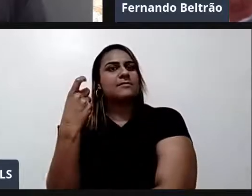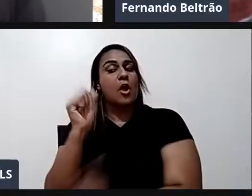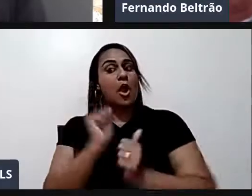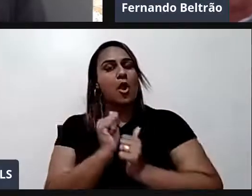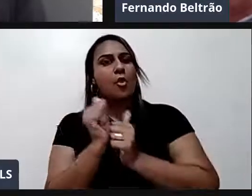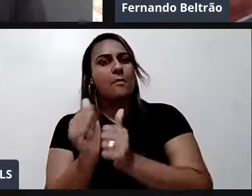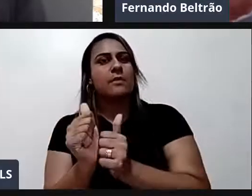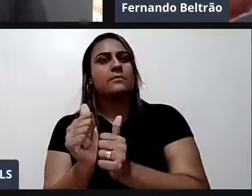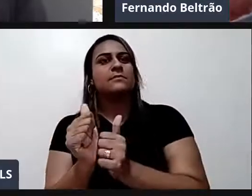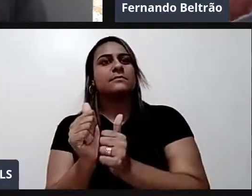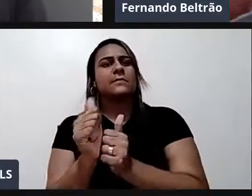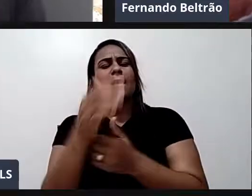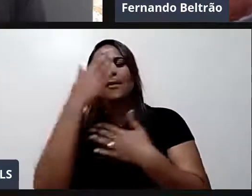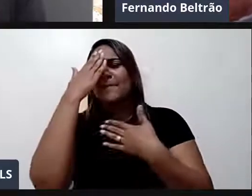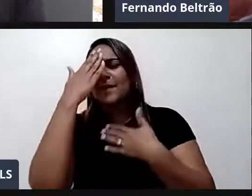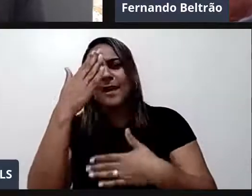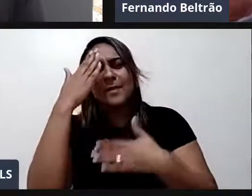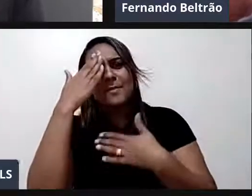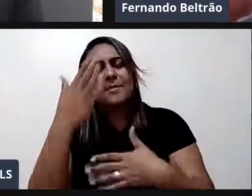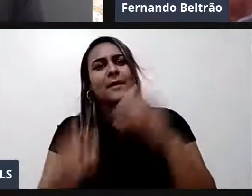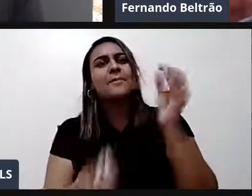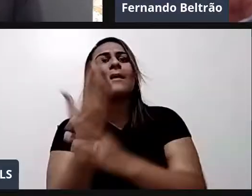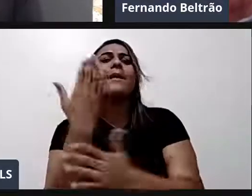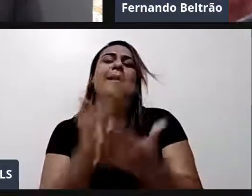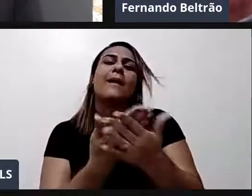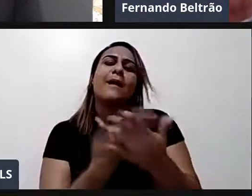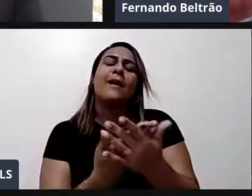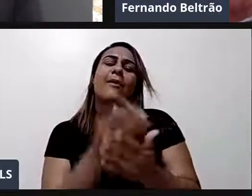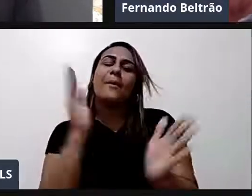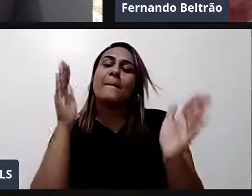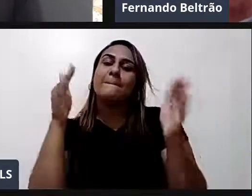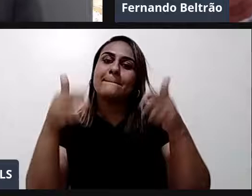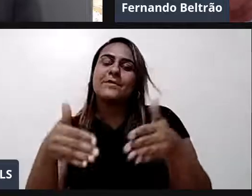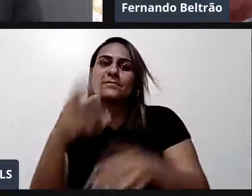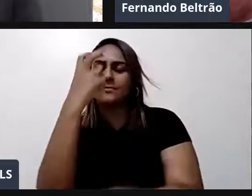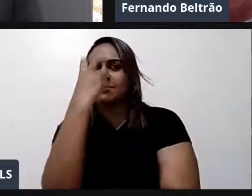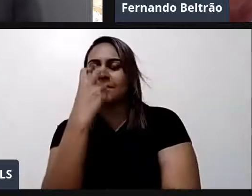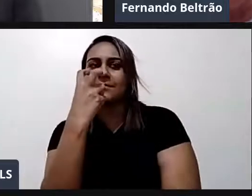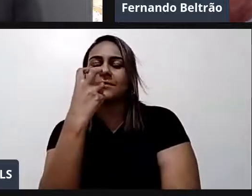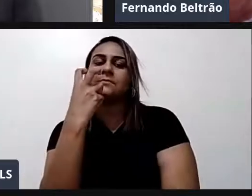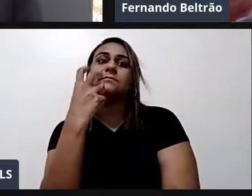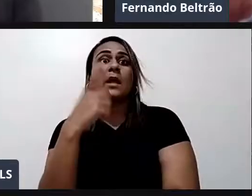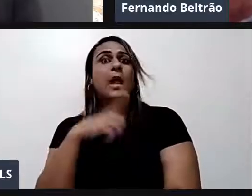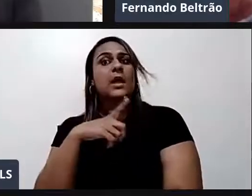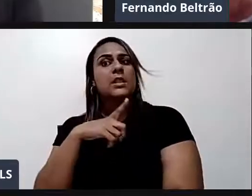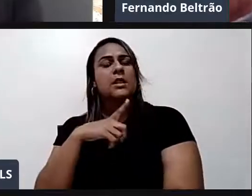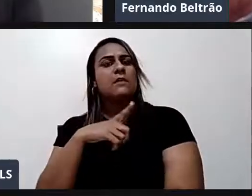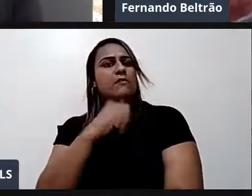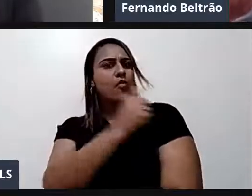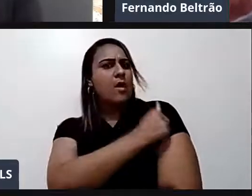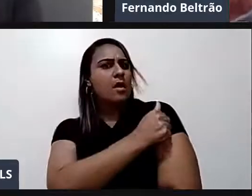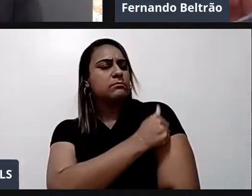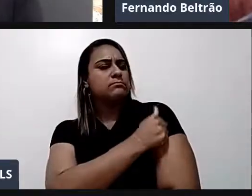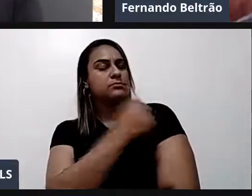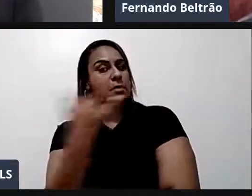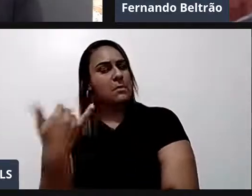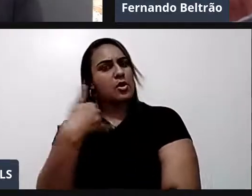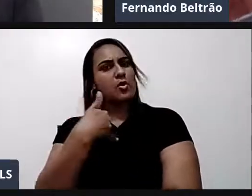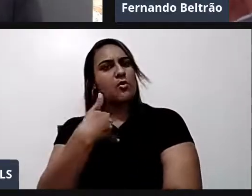mais. E no meio deles. Um me chamou a atenção. Um rapaz que ligou para mim. Professor. Eu sou surdo. Mas eu